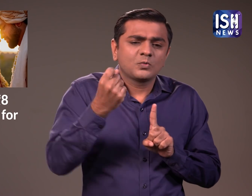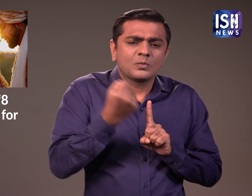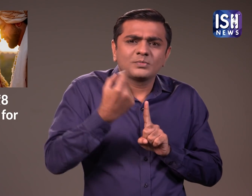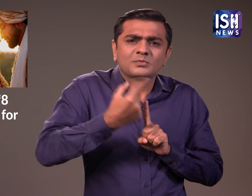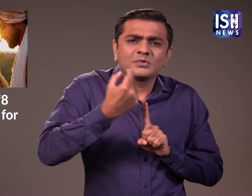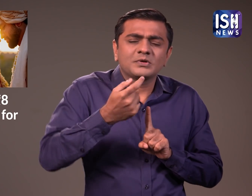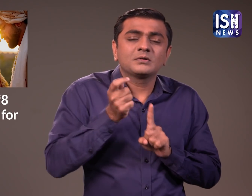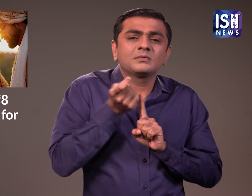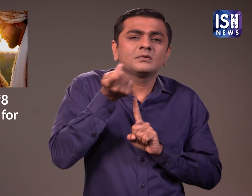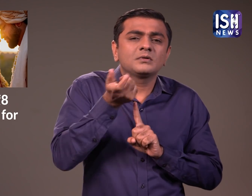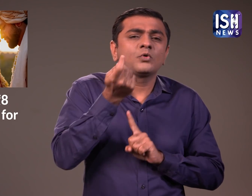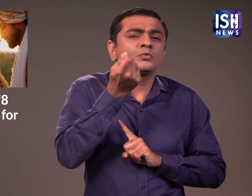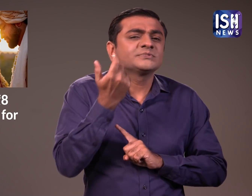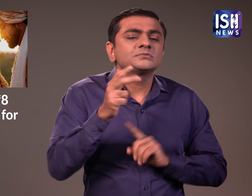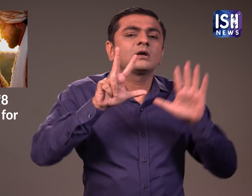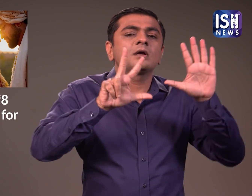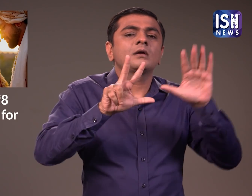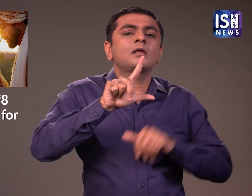किराया आट लाक रुपे प्रति माह है